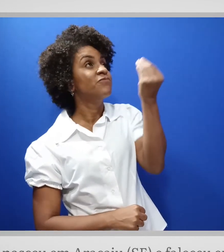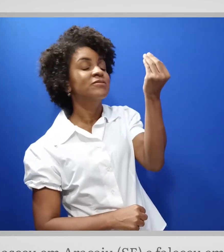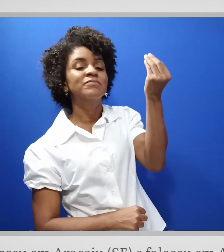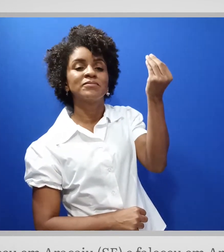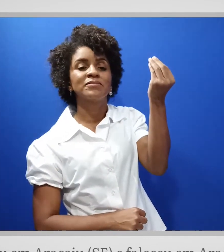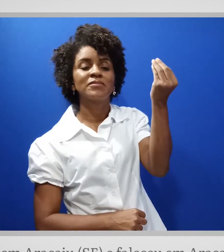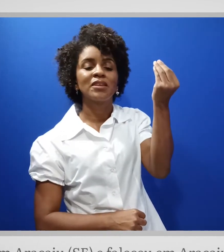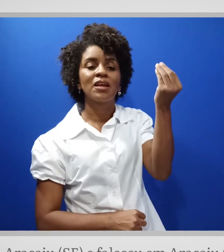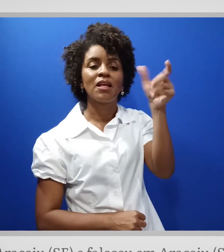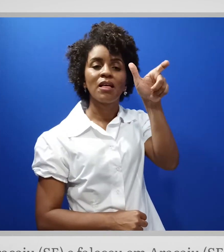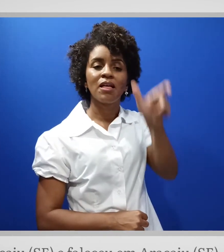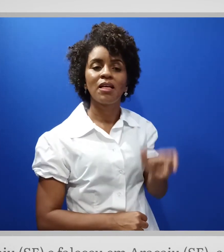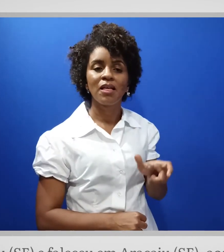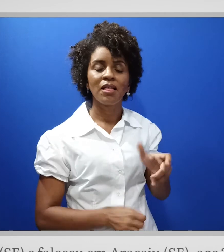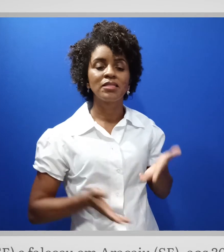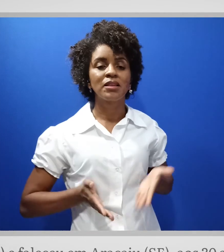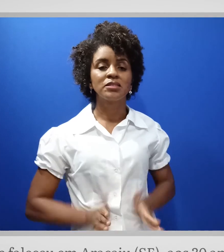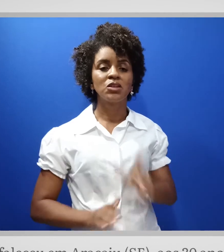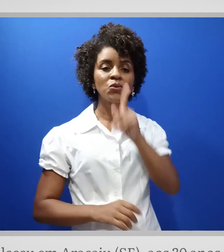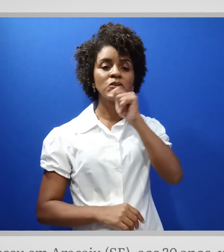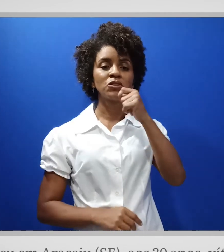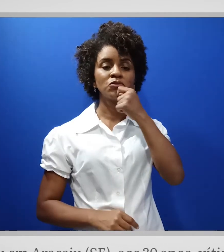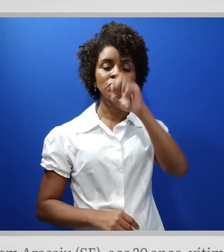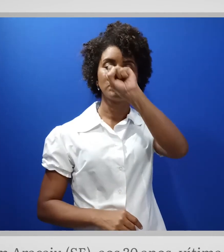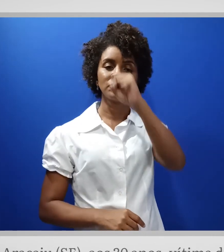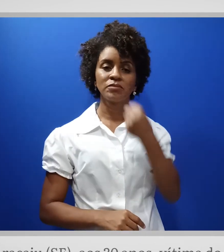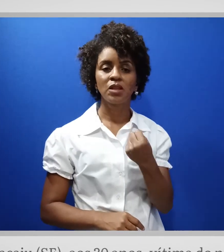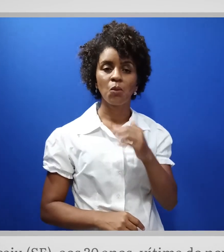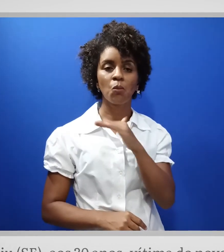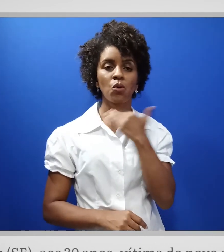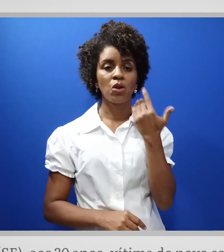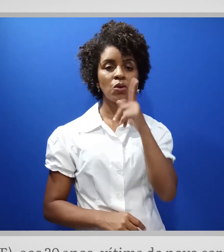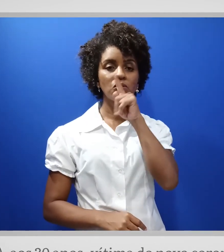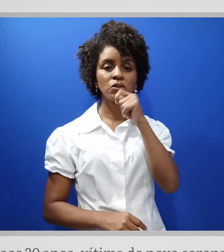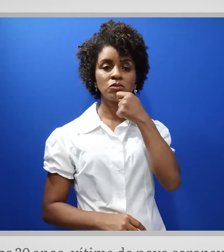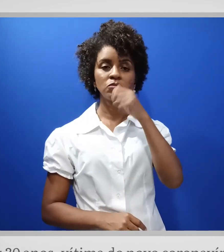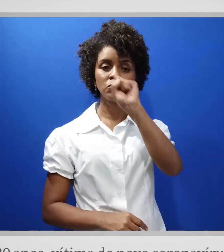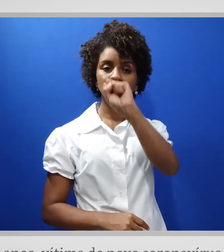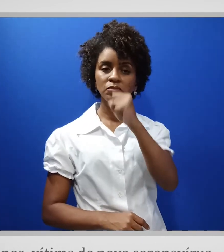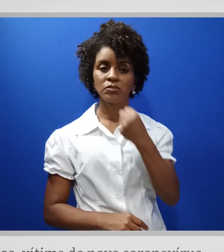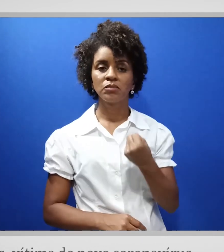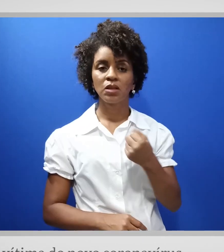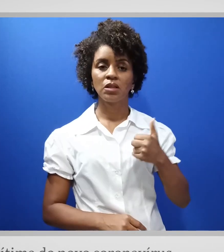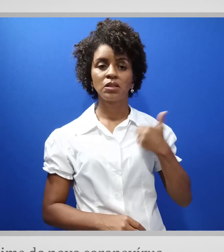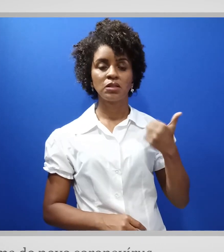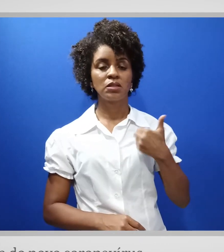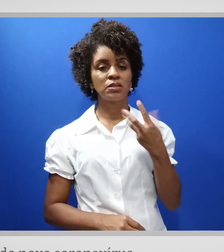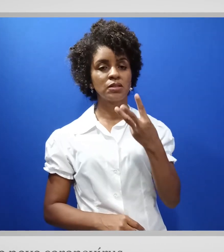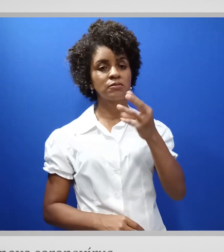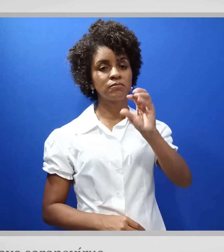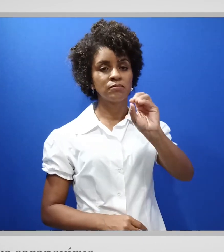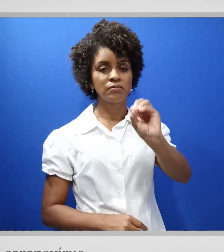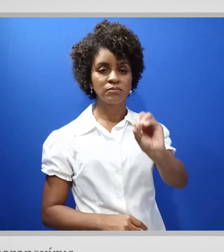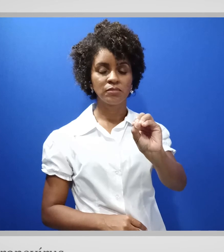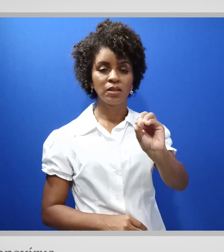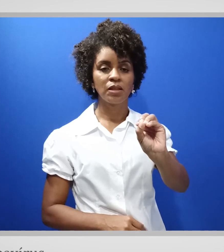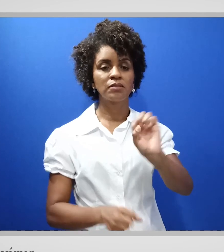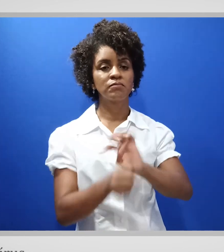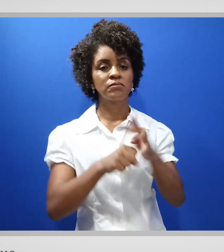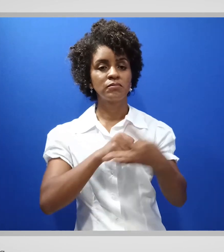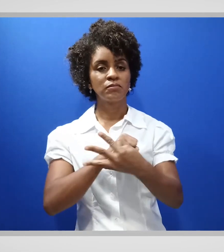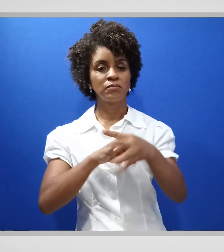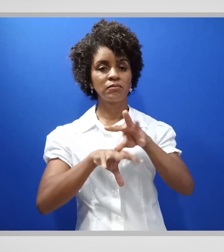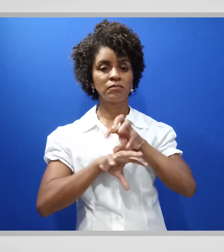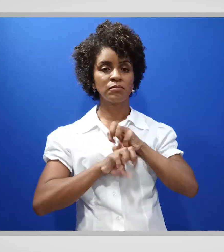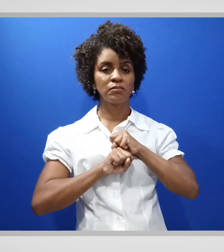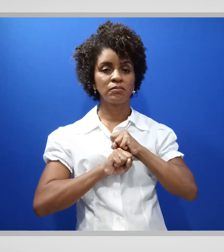Leilani nasceu em Aracaju, Sergipe E faleceu em Aracaju, Sergipe Aos 30 anos,